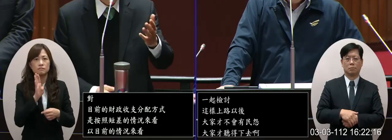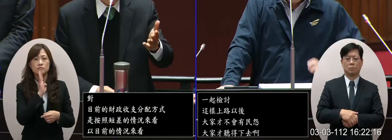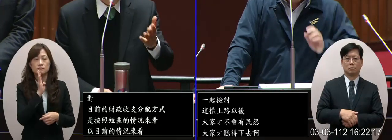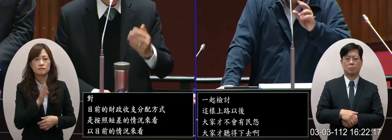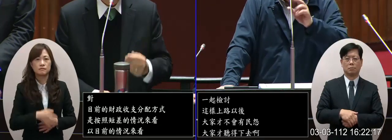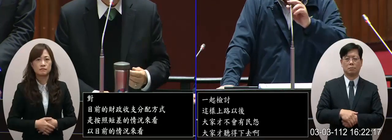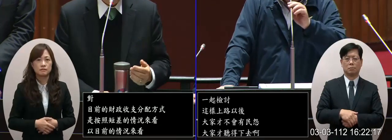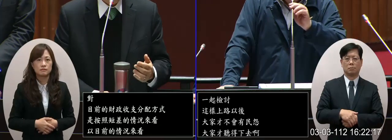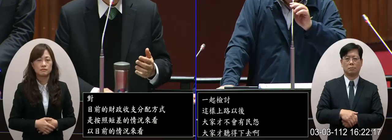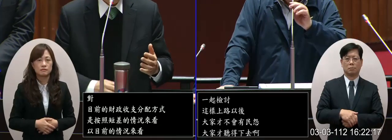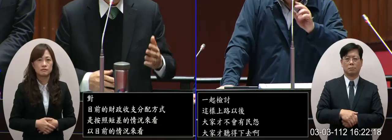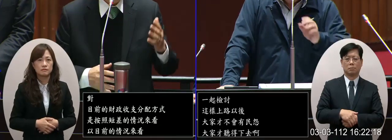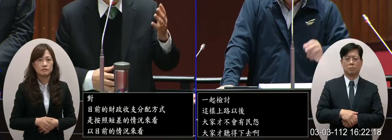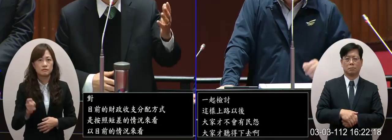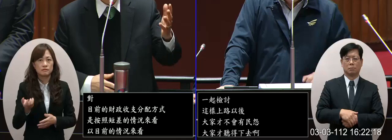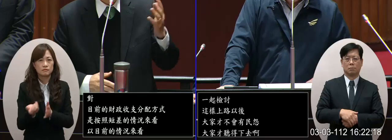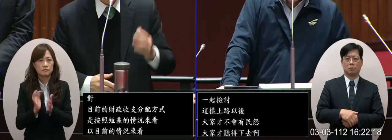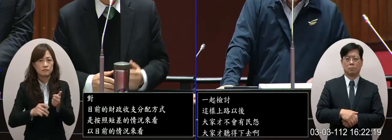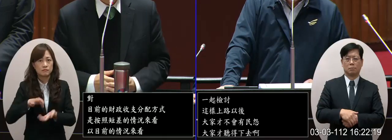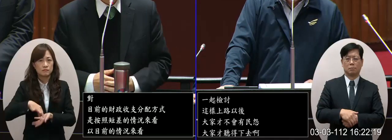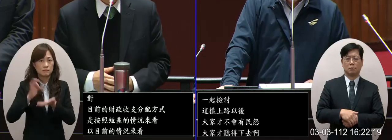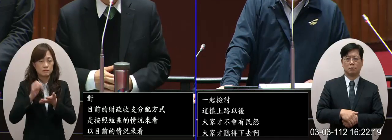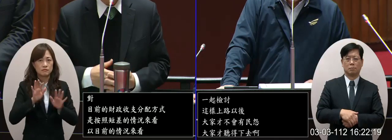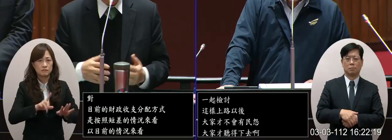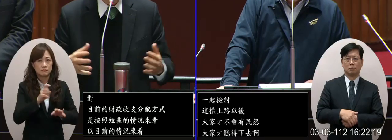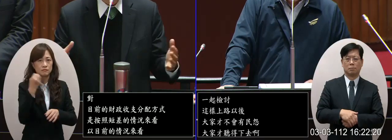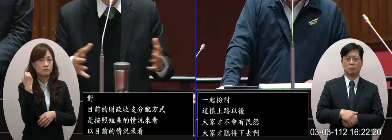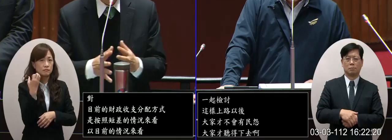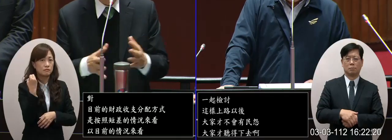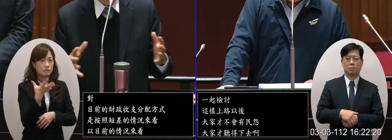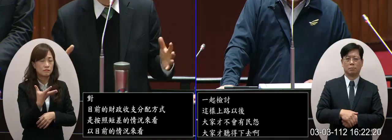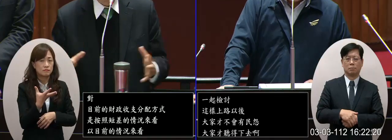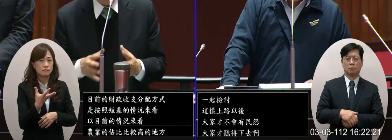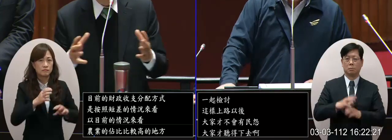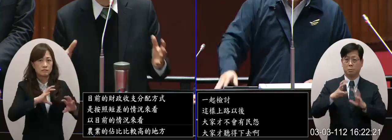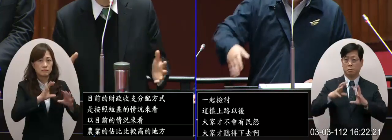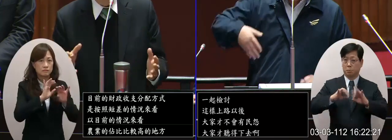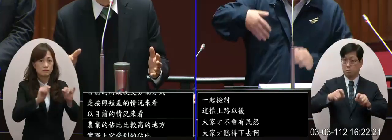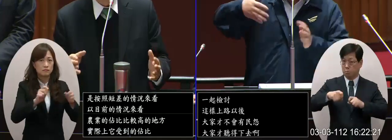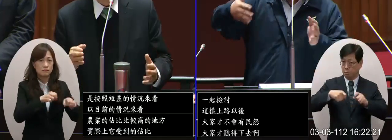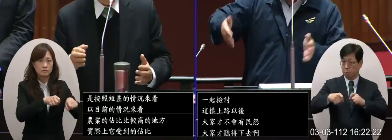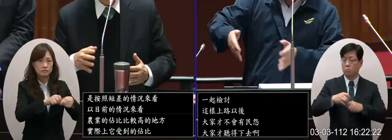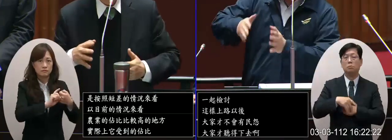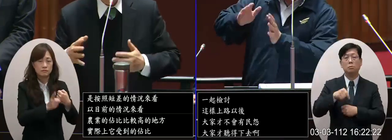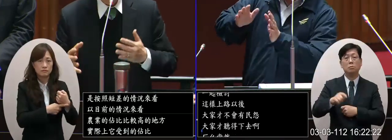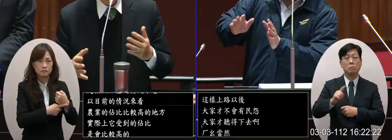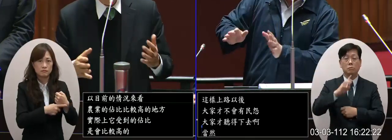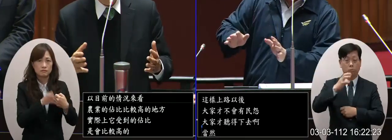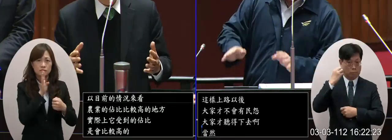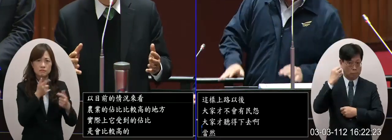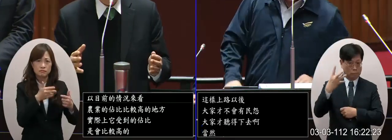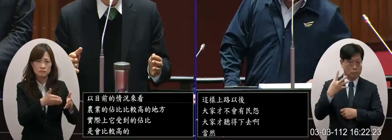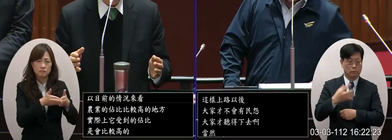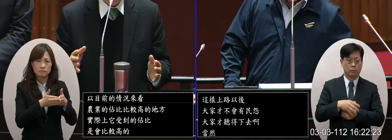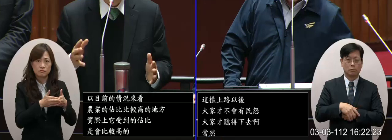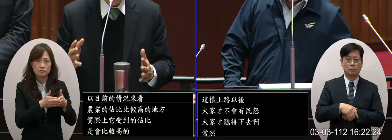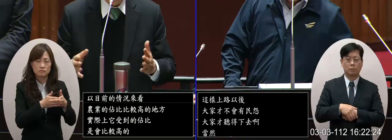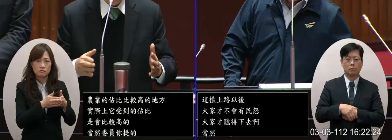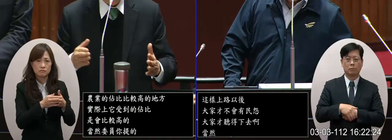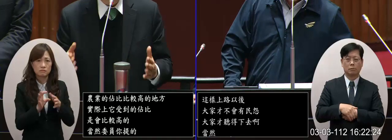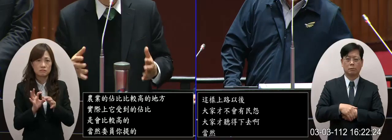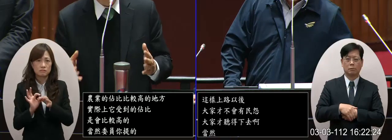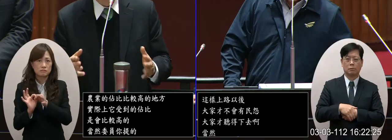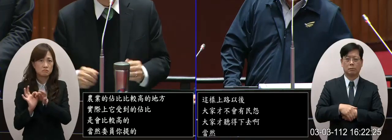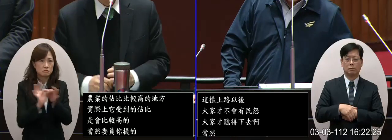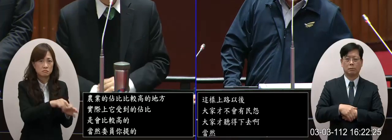當然委員你提的就是說因為現在有一個新的這個國土計畫這個國土計畫就是新的需要來連動的